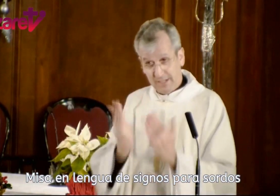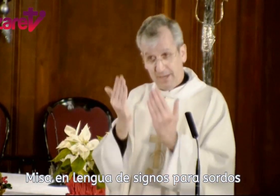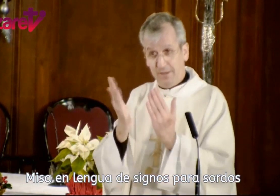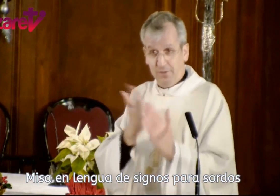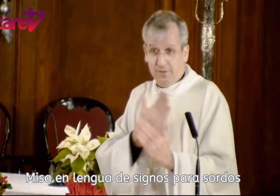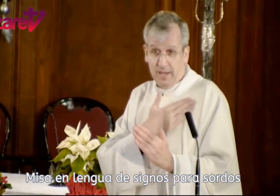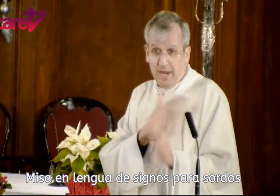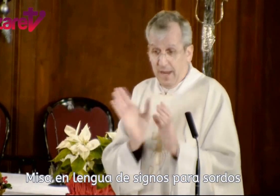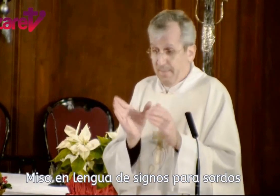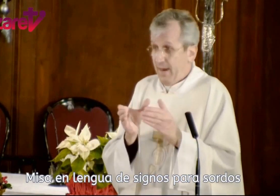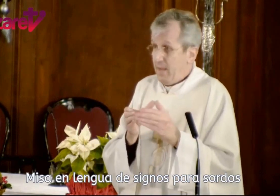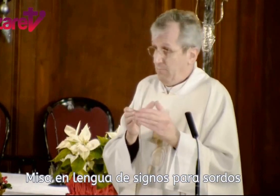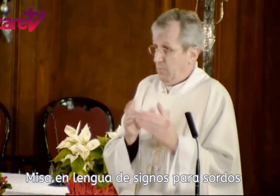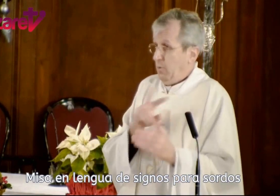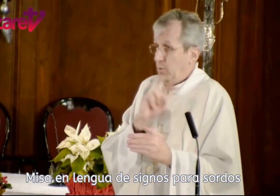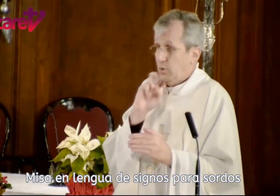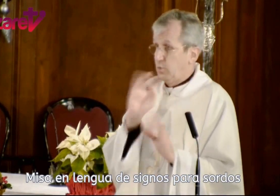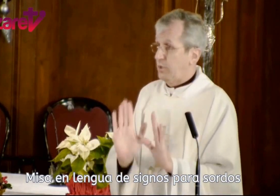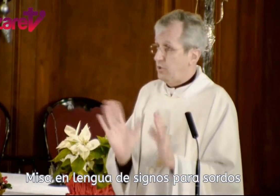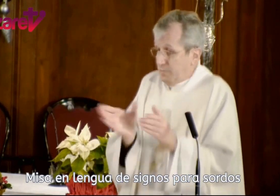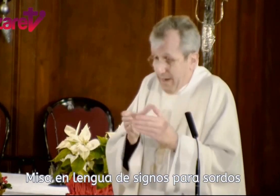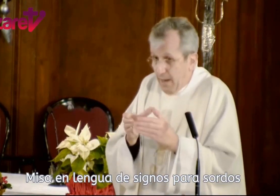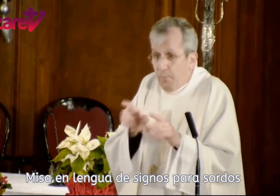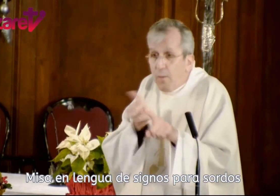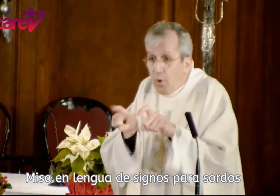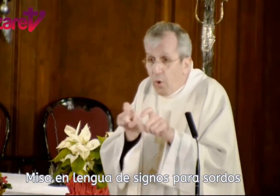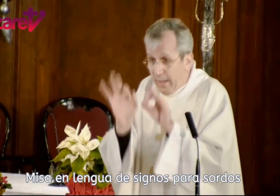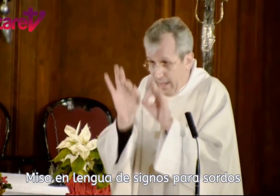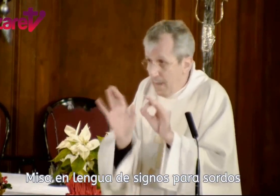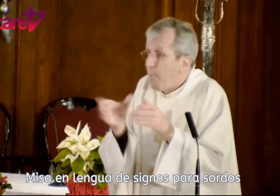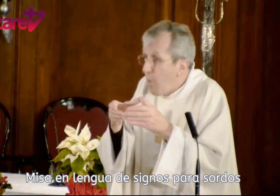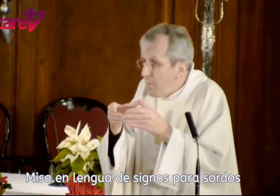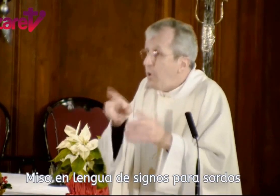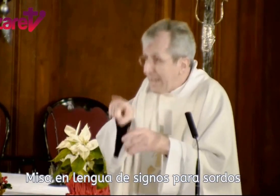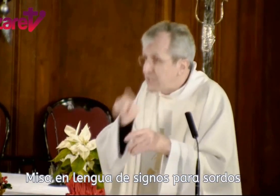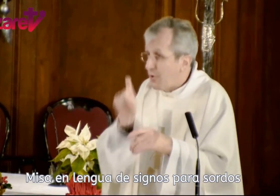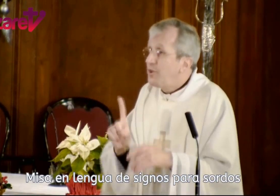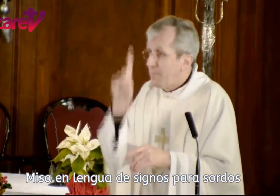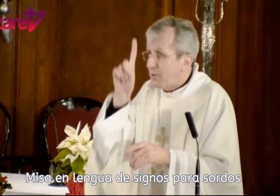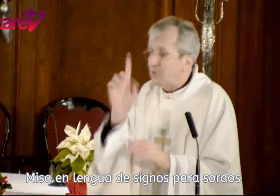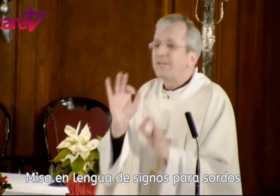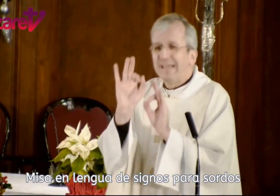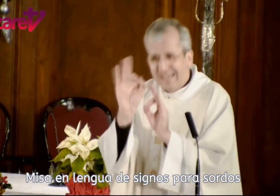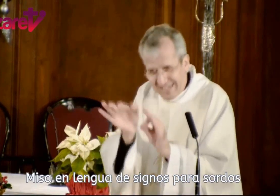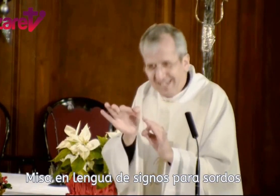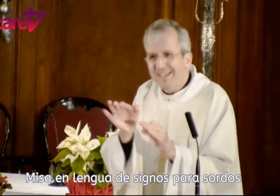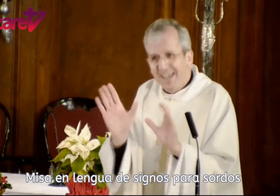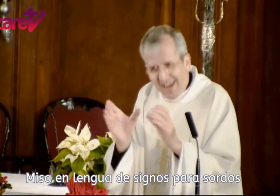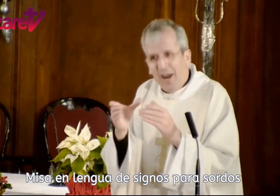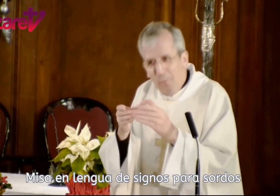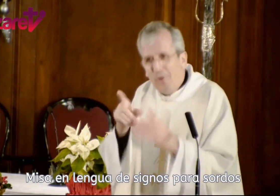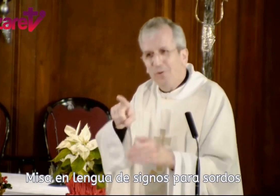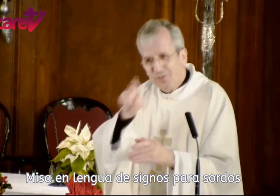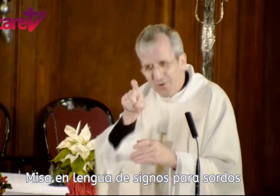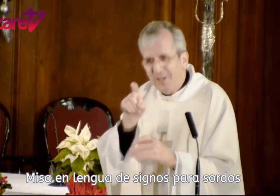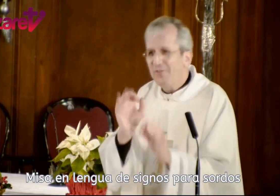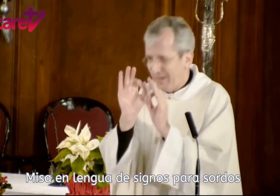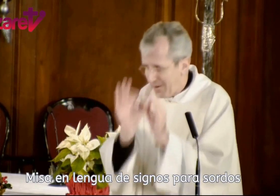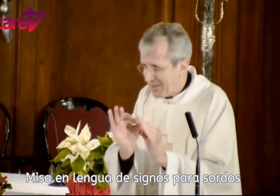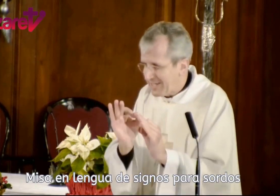la salvación era para los judíos, para el pueblo, el pueblo escogido por Dios, que sí, era un pueblo escogido, claro que